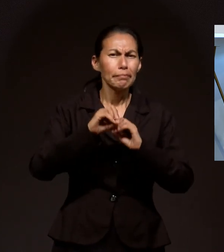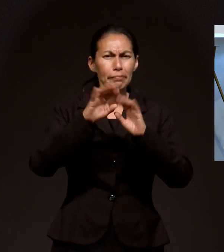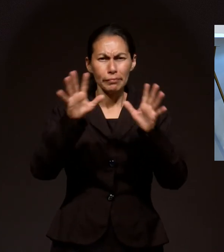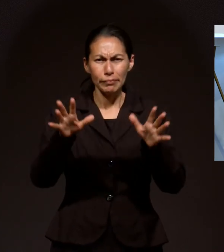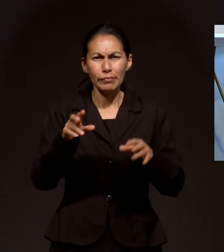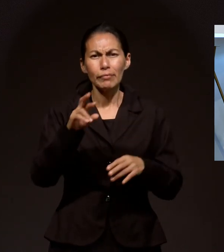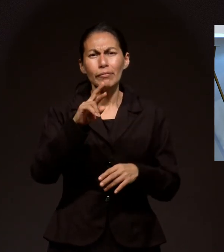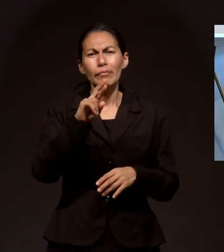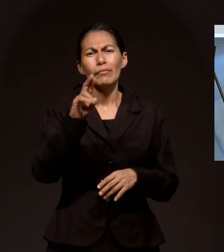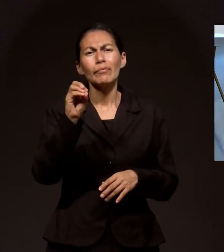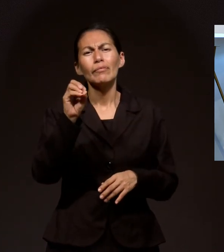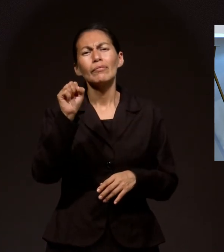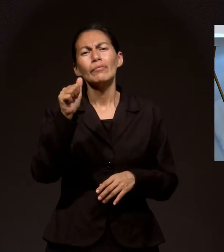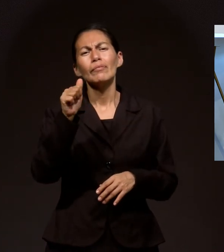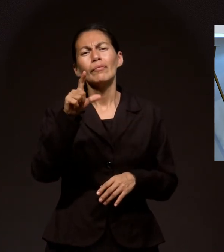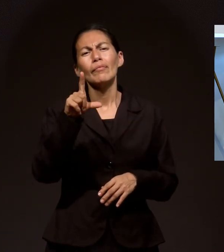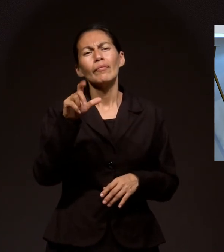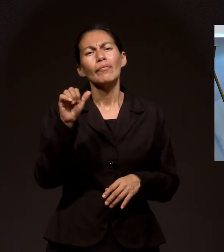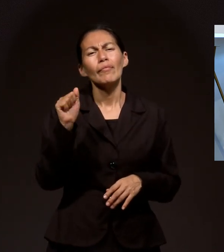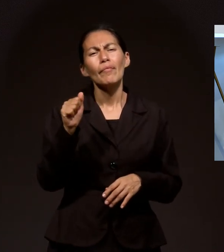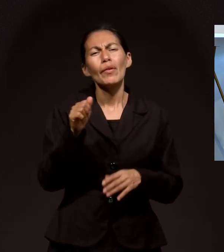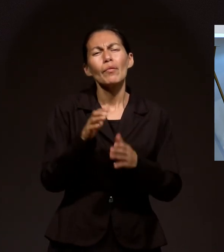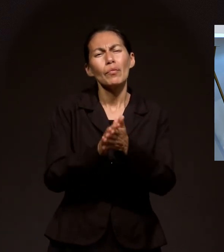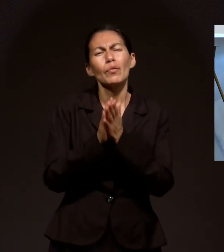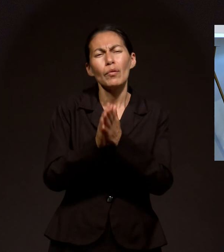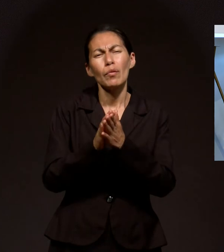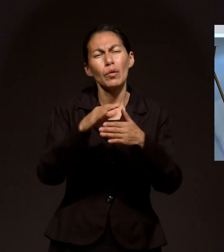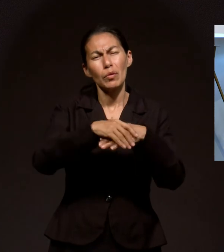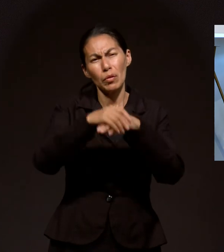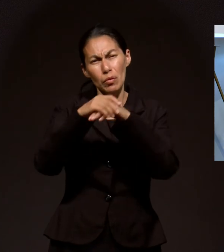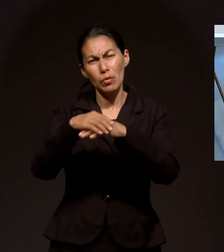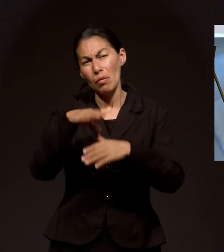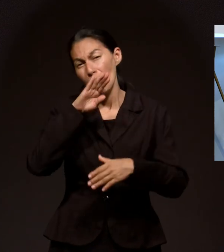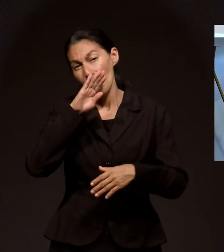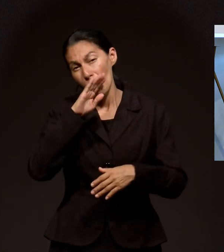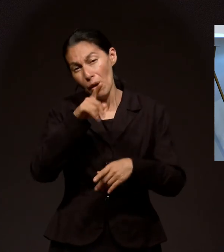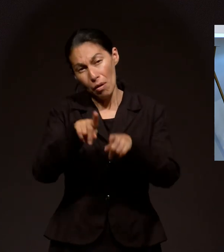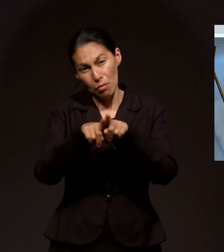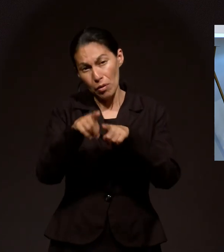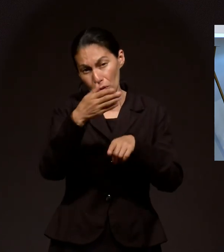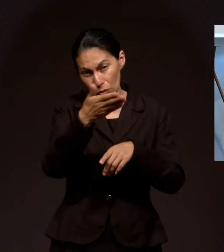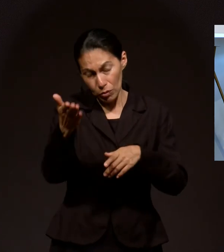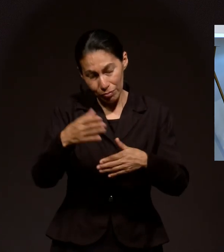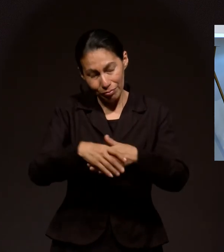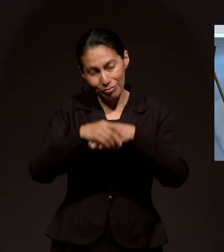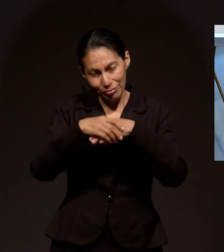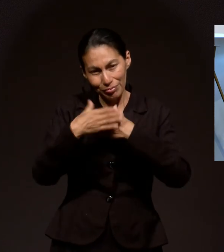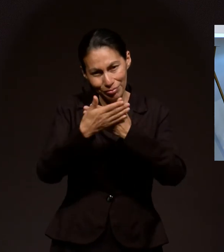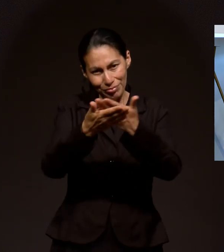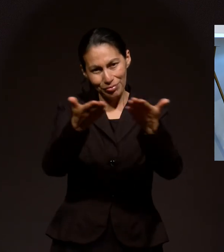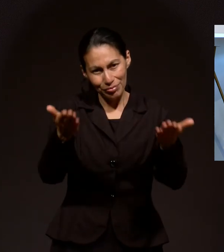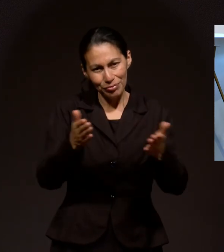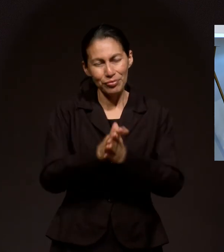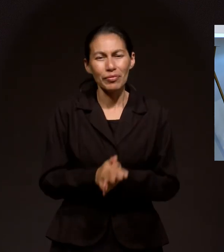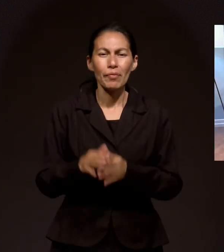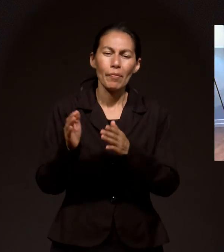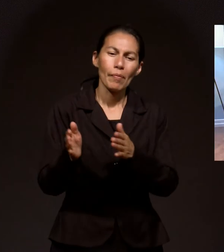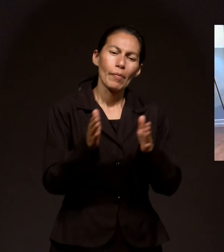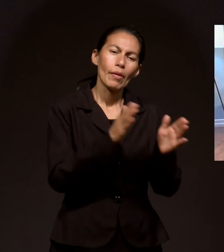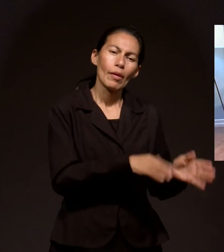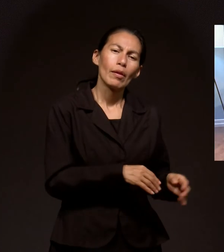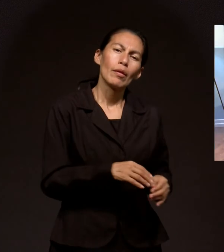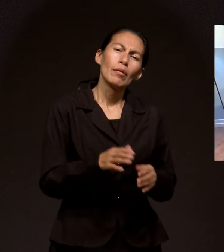Pido oración Por la salud A tu mami A tu todos tus hermanos Por favor Grisel Ochoa Antony